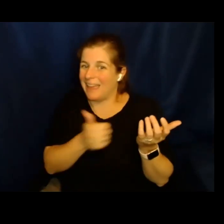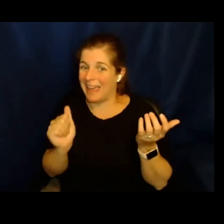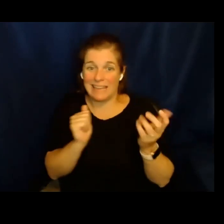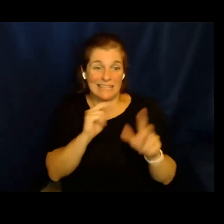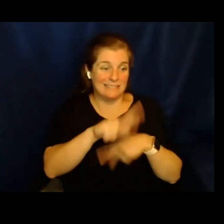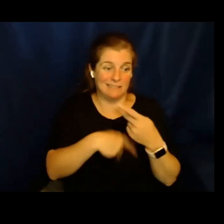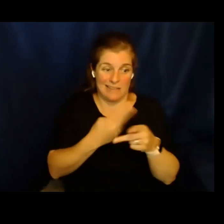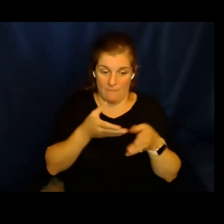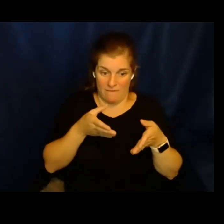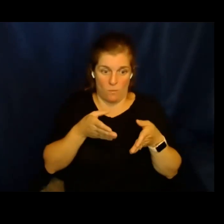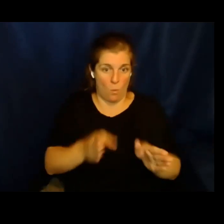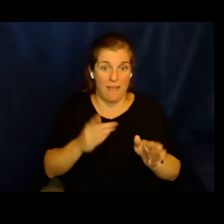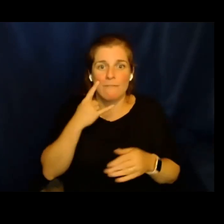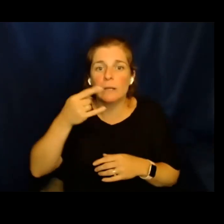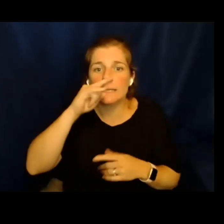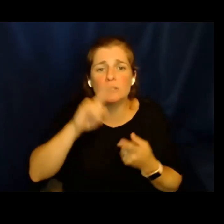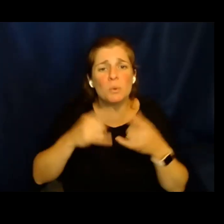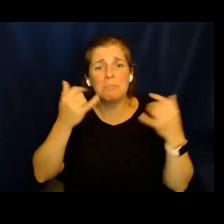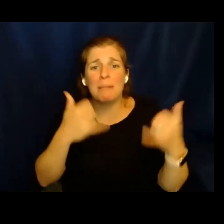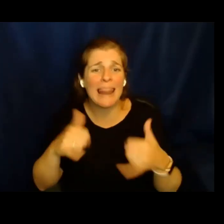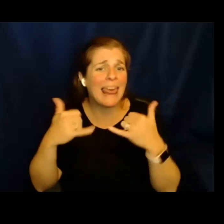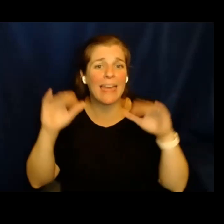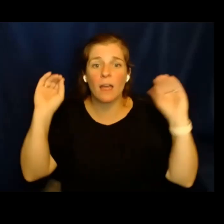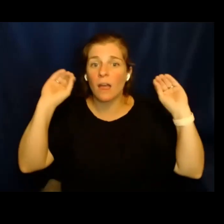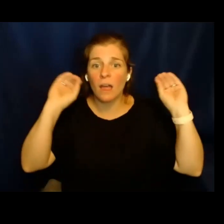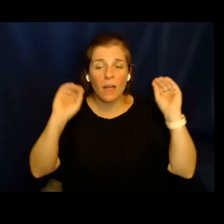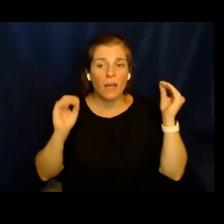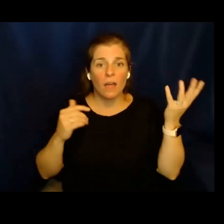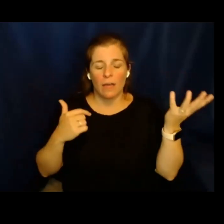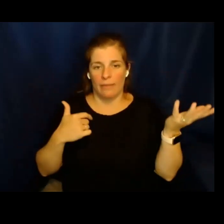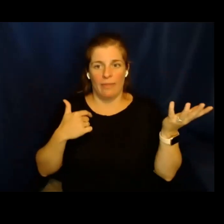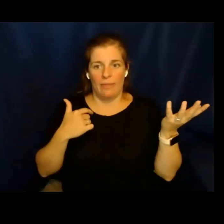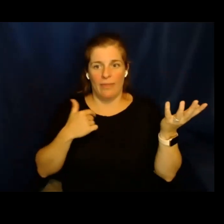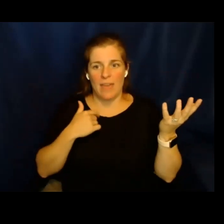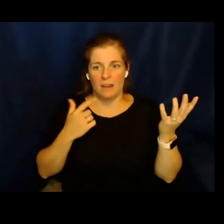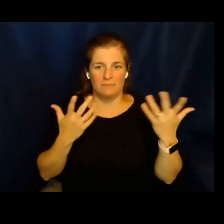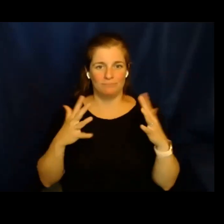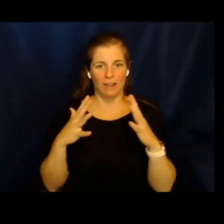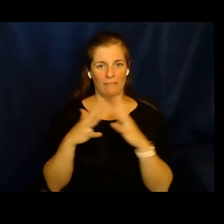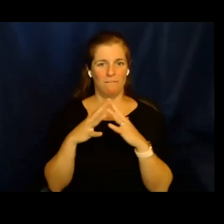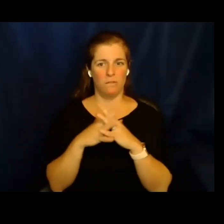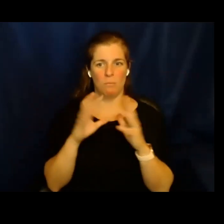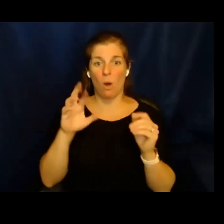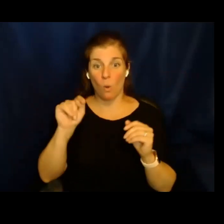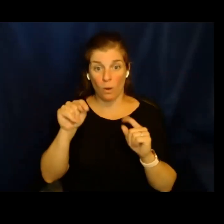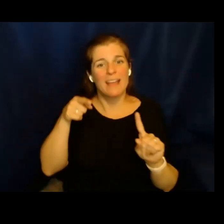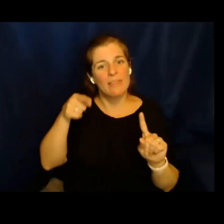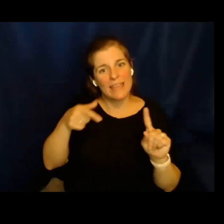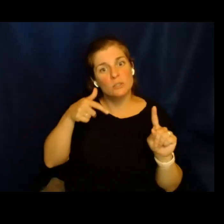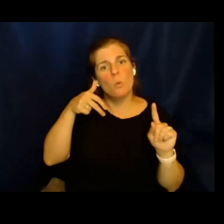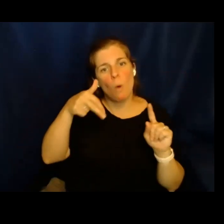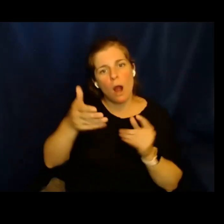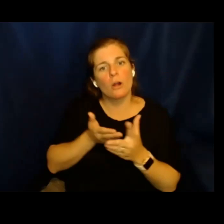mecanismos para que los chicos jugaran. Había un campo de fútbol